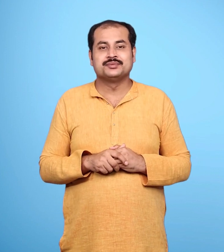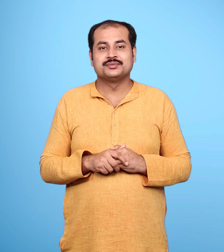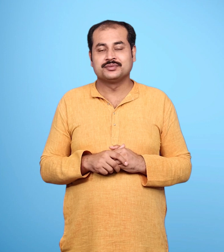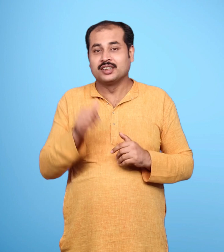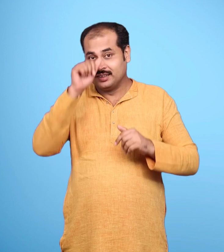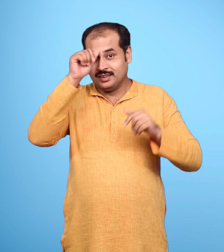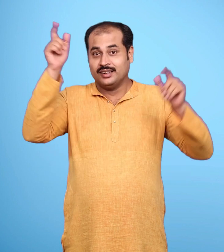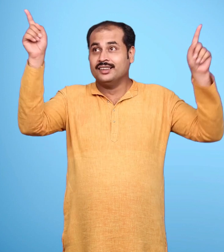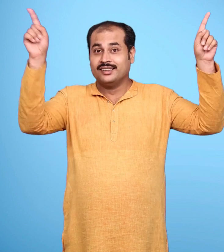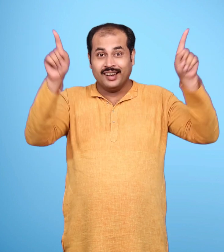लंका दीपती